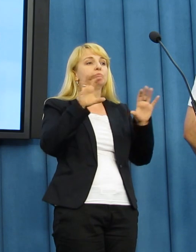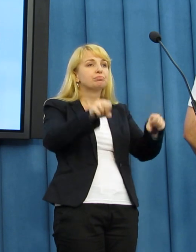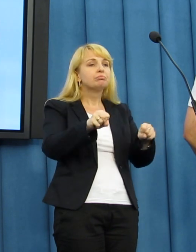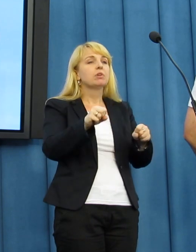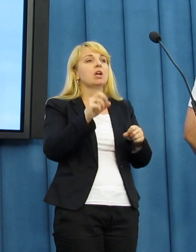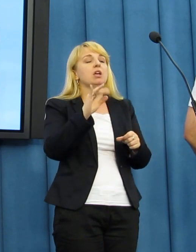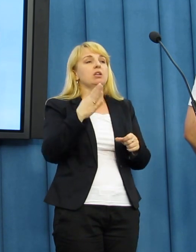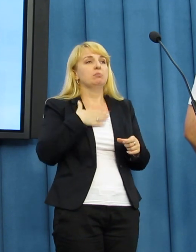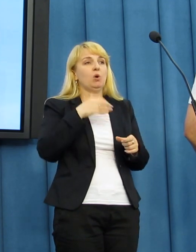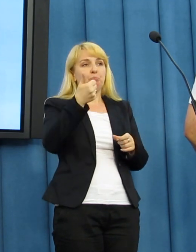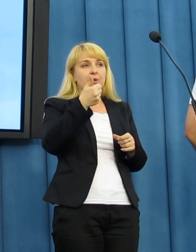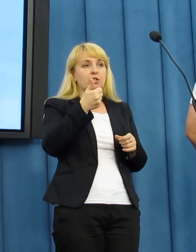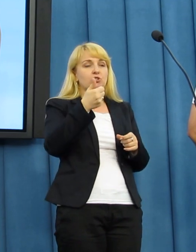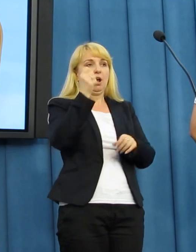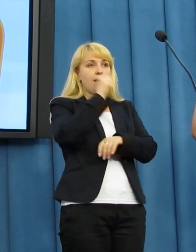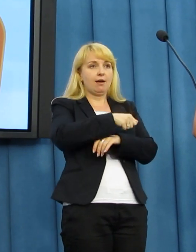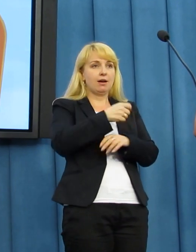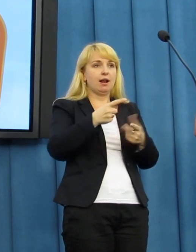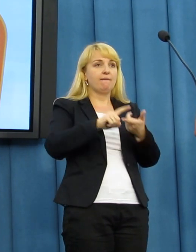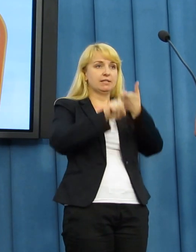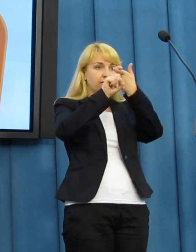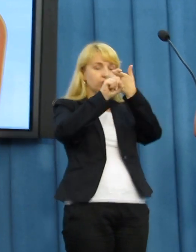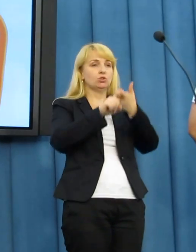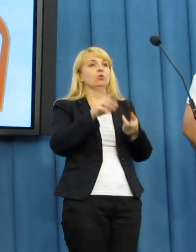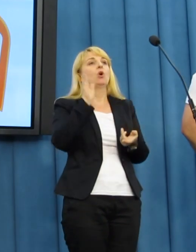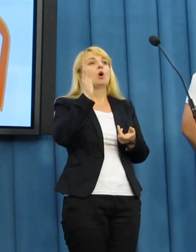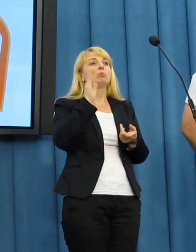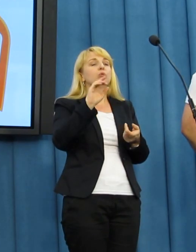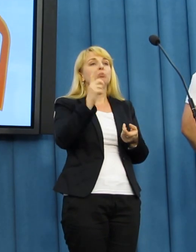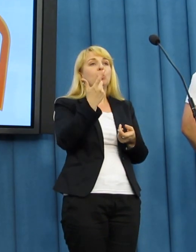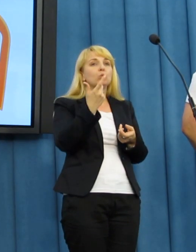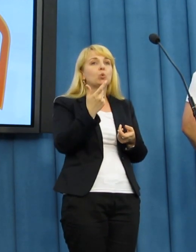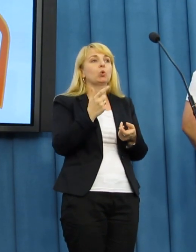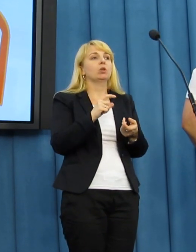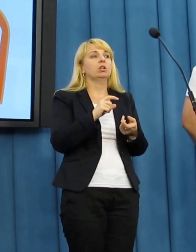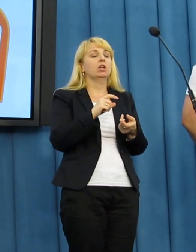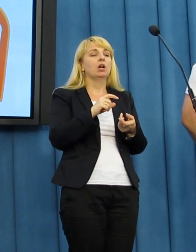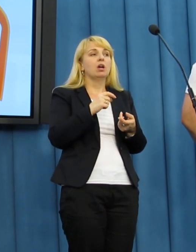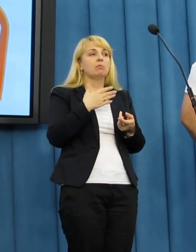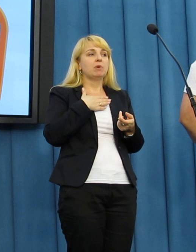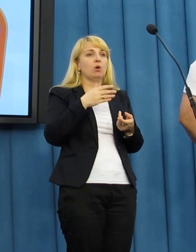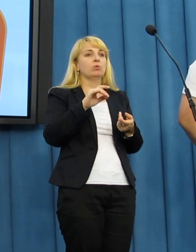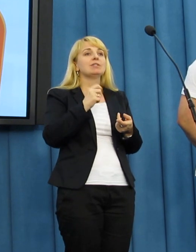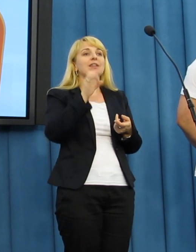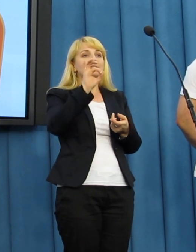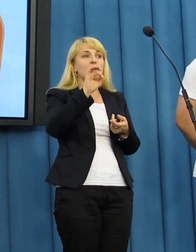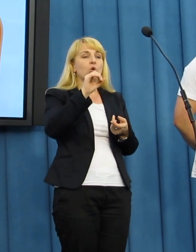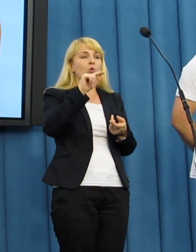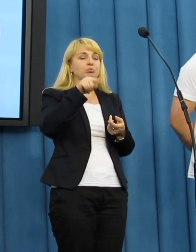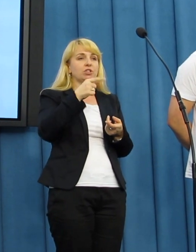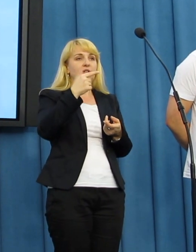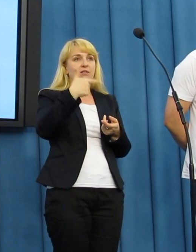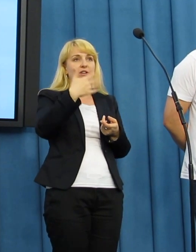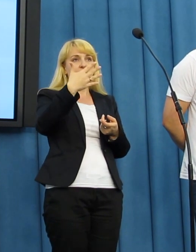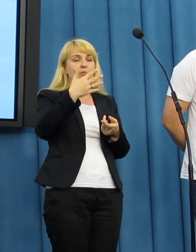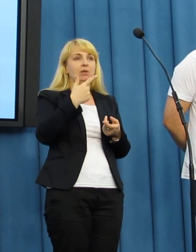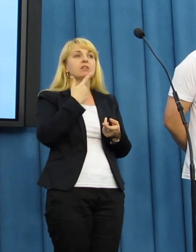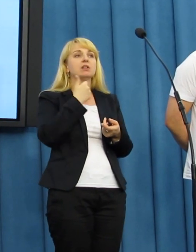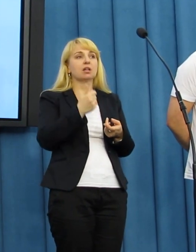rozmawienia wolności. Drugi wyrok prawomocny za 0,25 g automatycznie gdyby się pierwszy wyrok